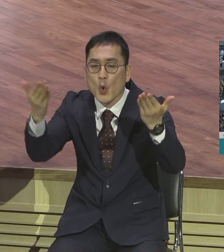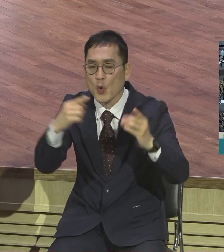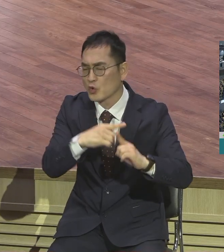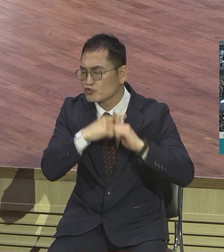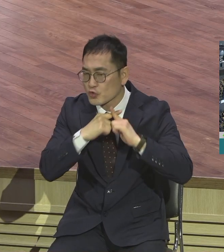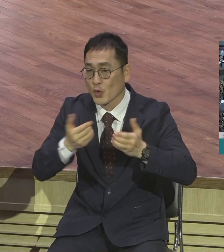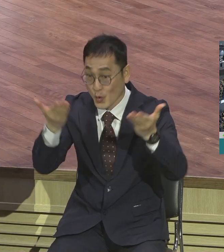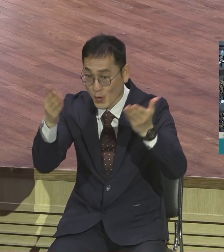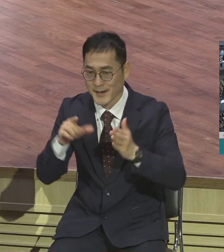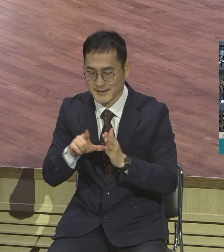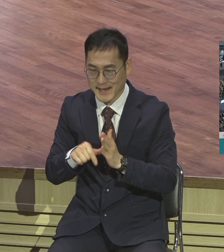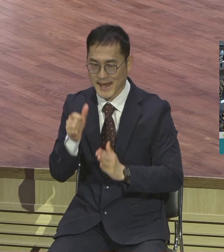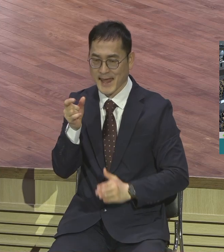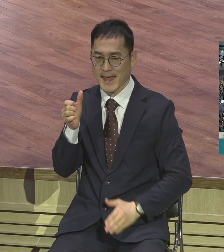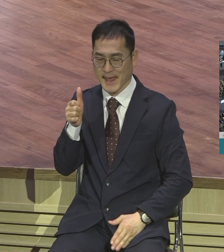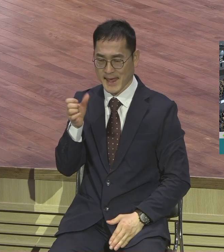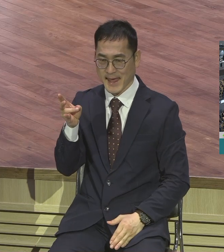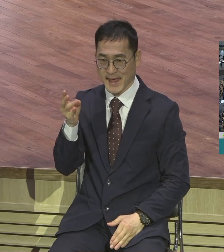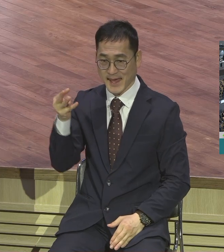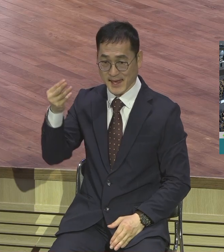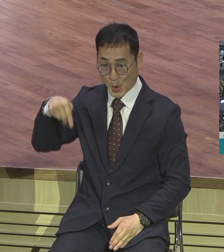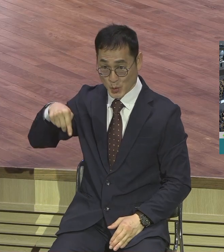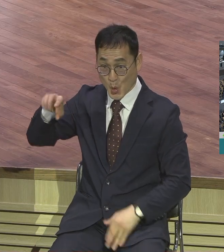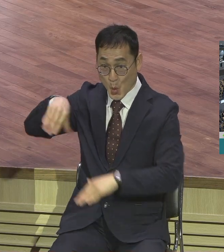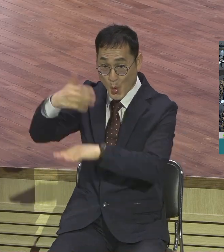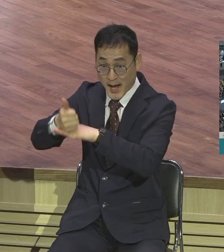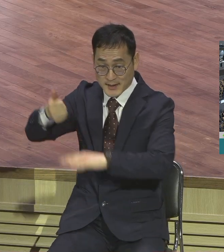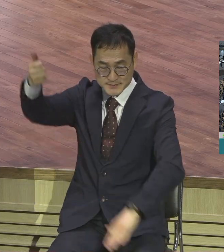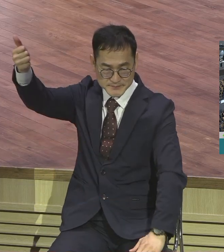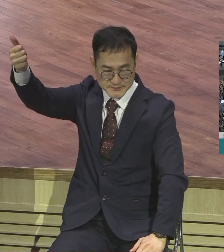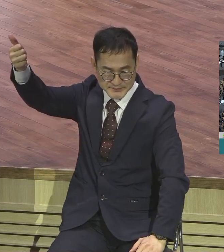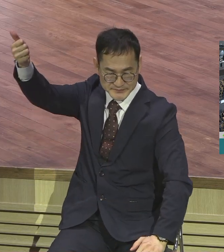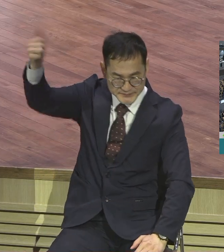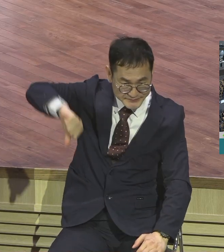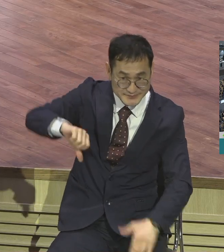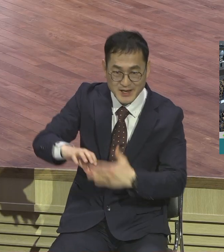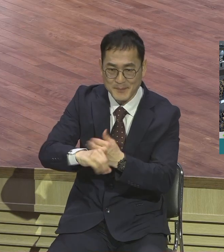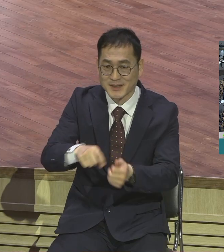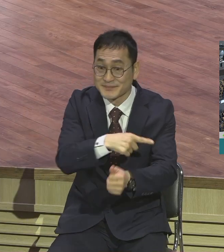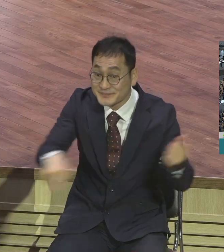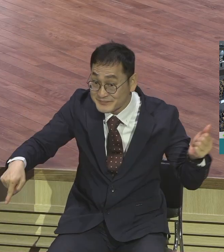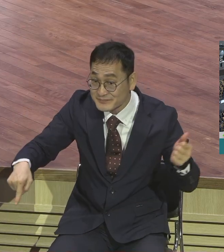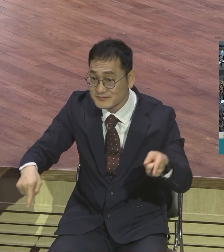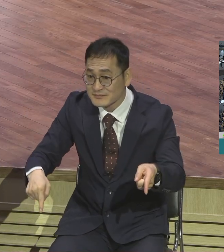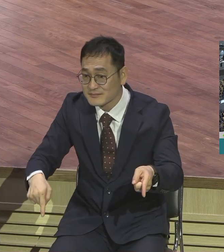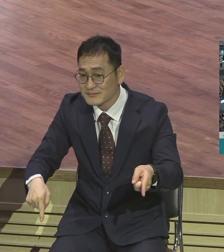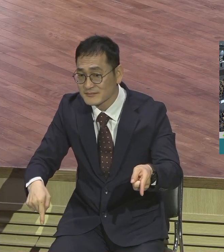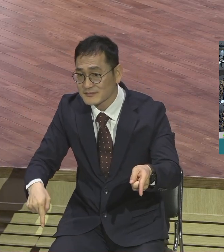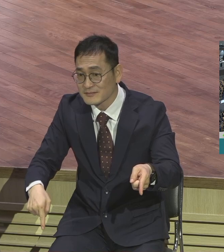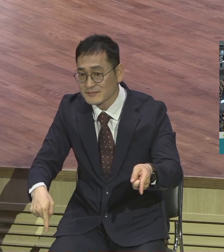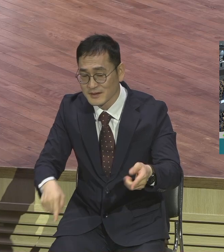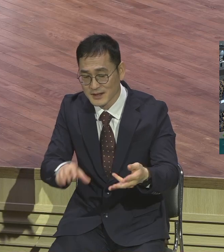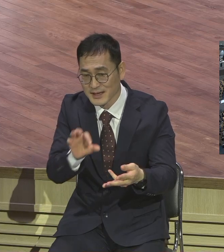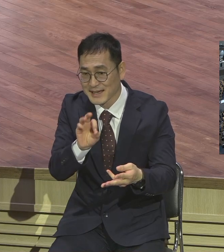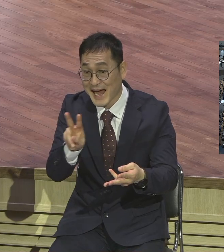교회 중에서 몇 사람을 헤아려하여 요한의 형제 야구부를 칼로 죽이니 이